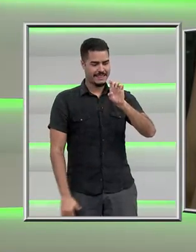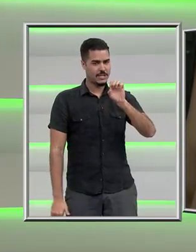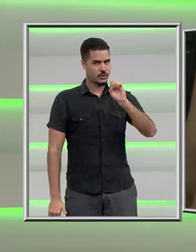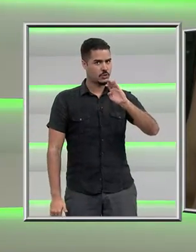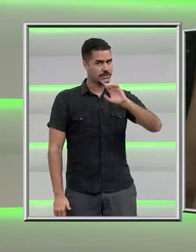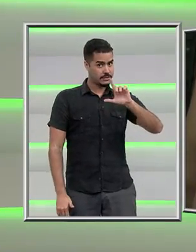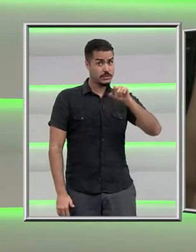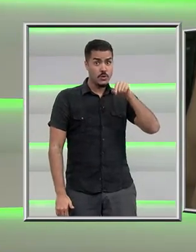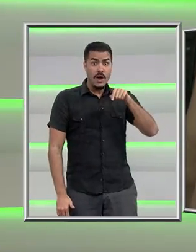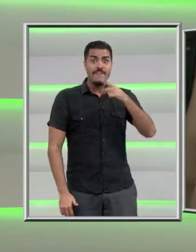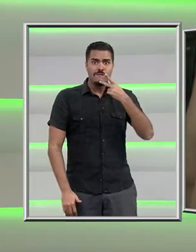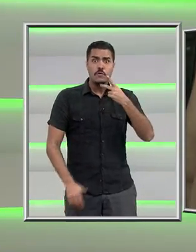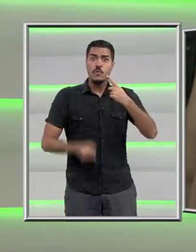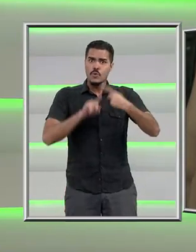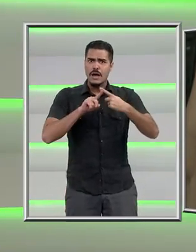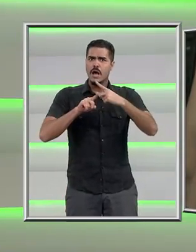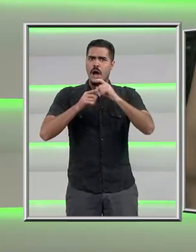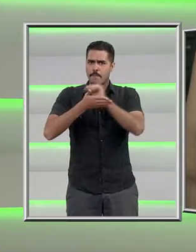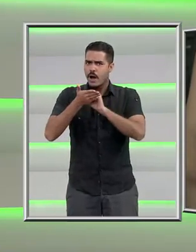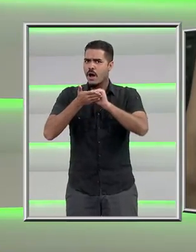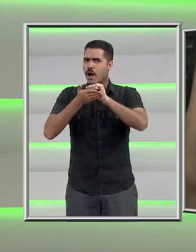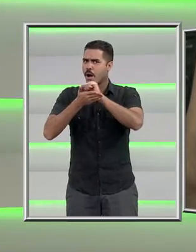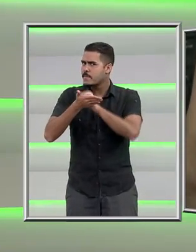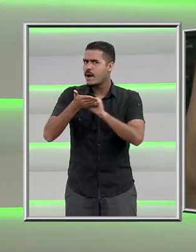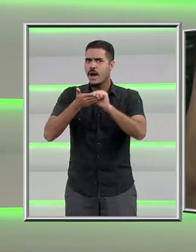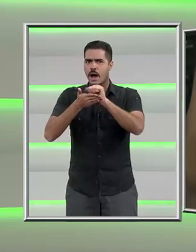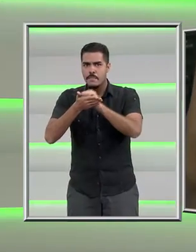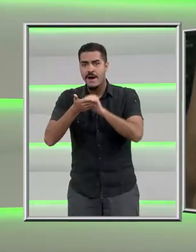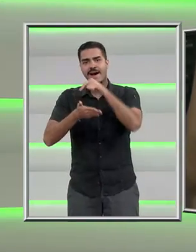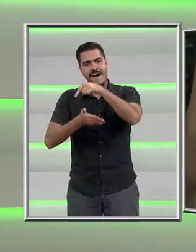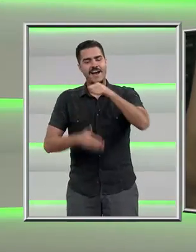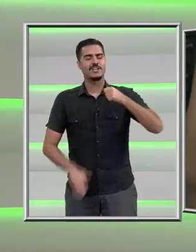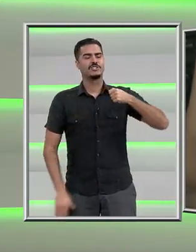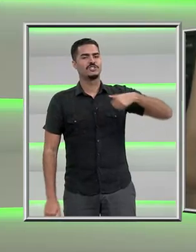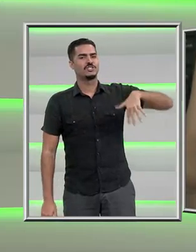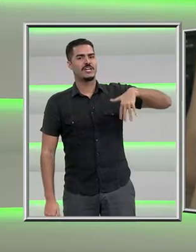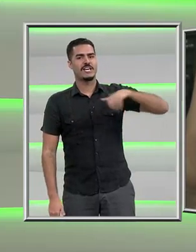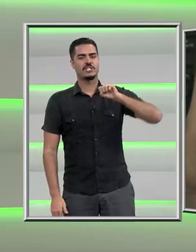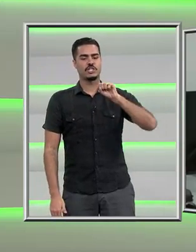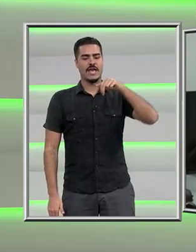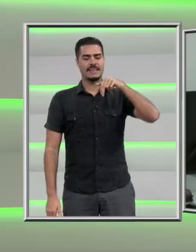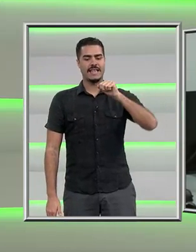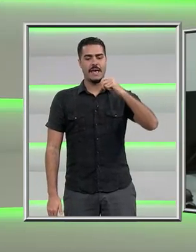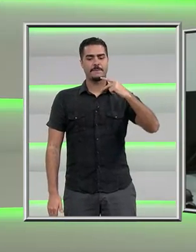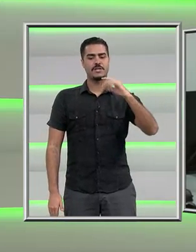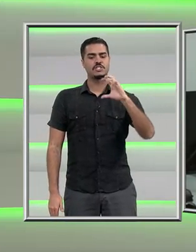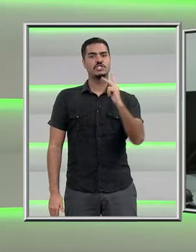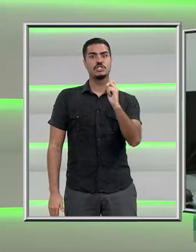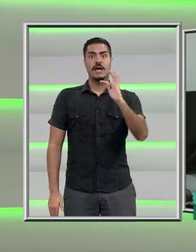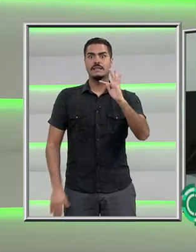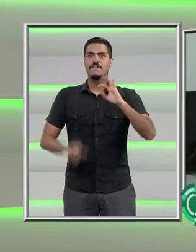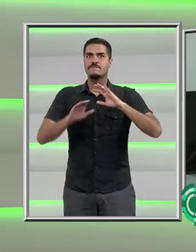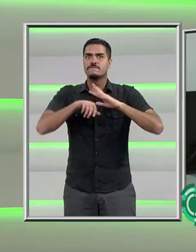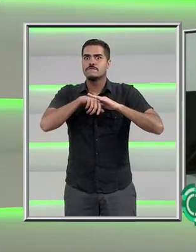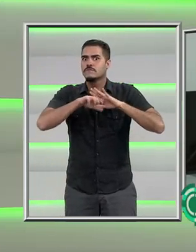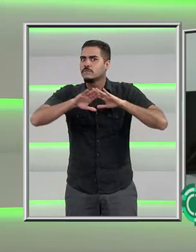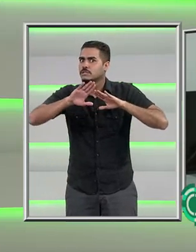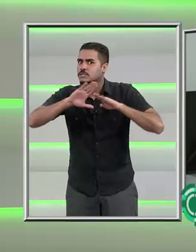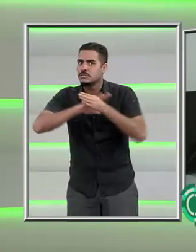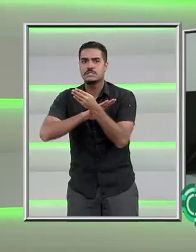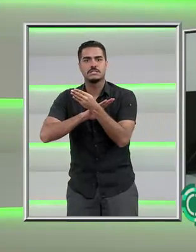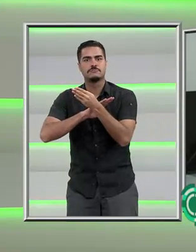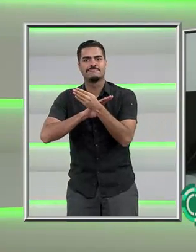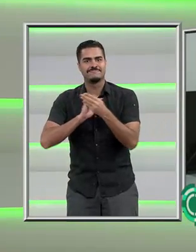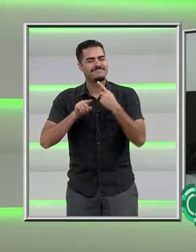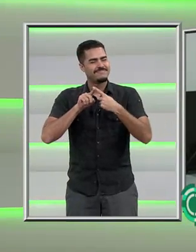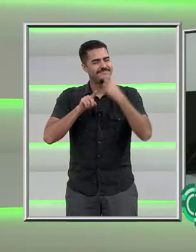autodestruição de conteúdo o que torna o Snapchat viciante. É o grande pulo do gato, do Snapchat, que ele